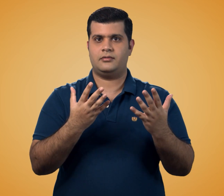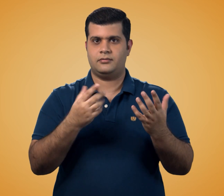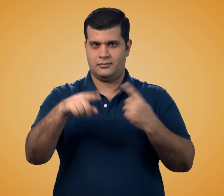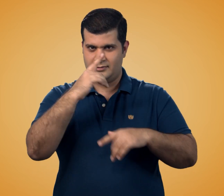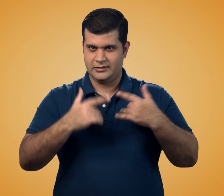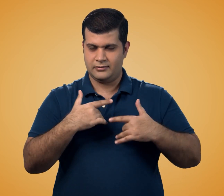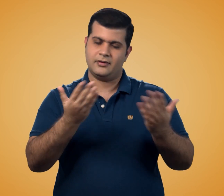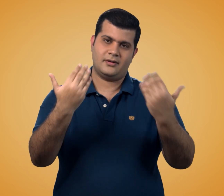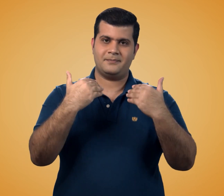जाएगी क्या आप इंड्रेस्टेड है तो चलिए